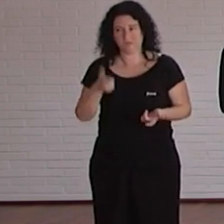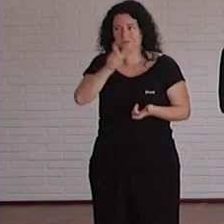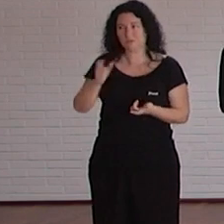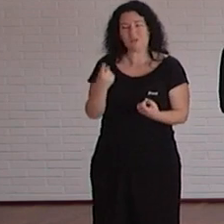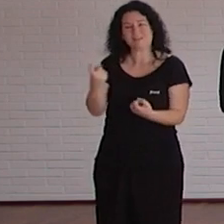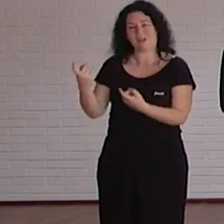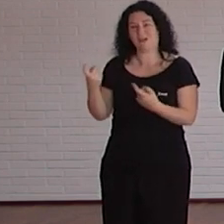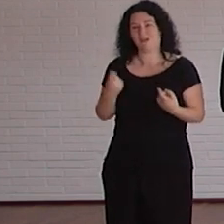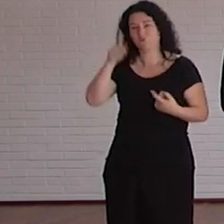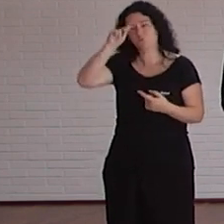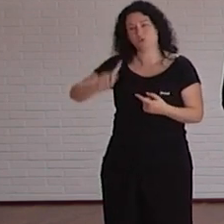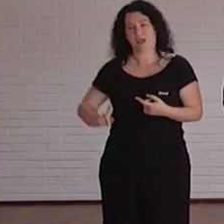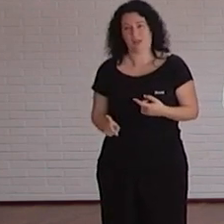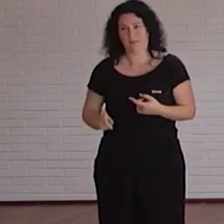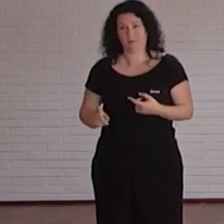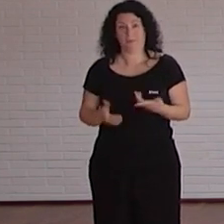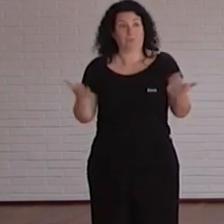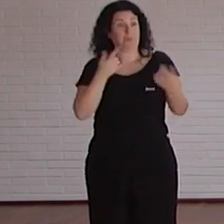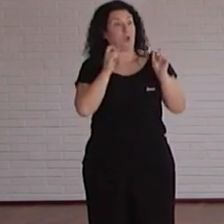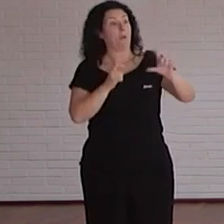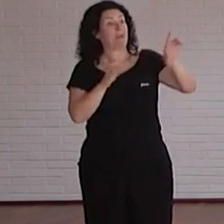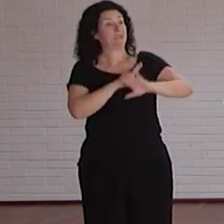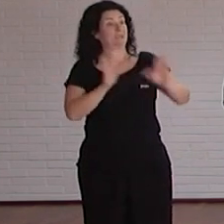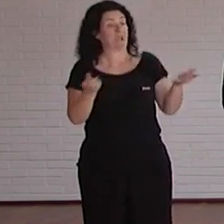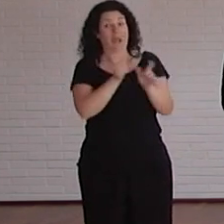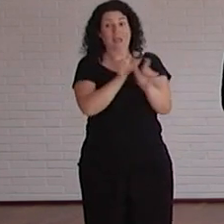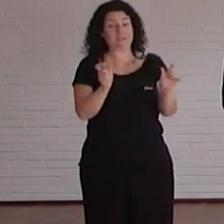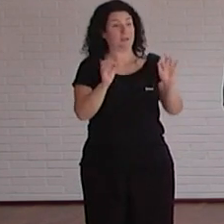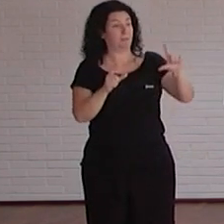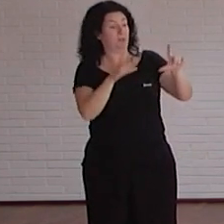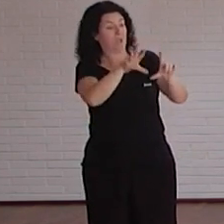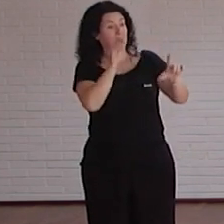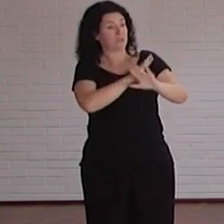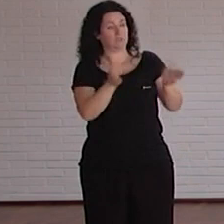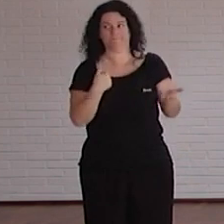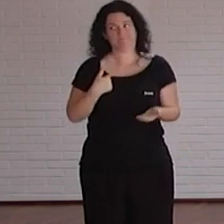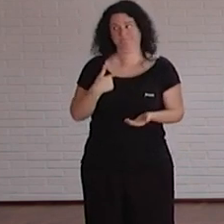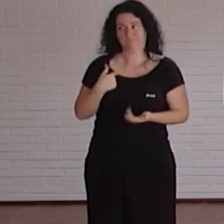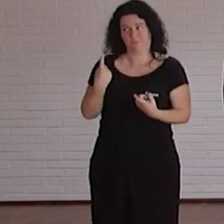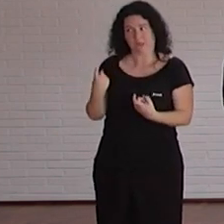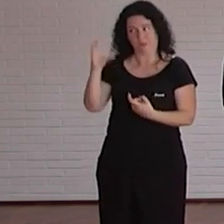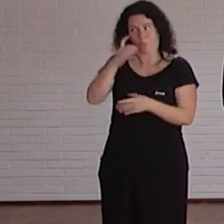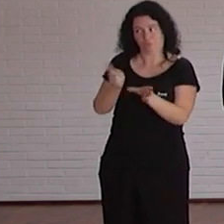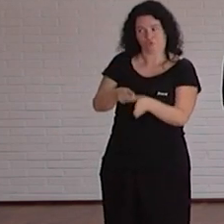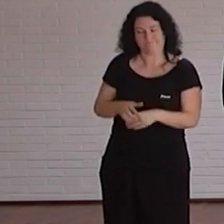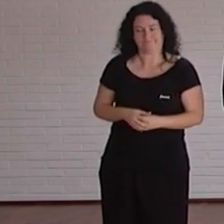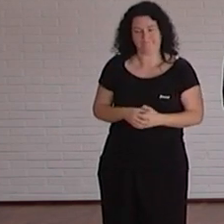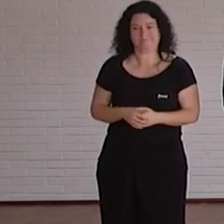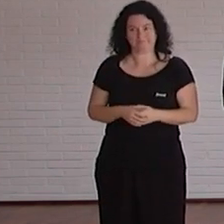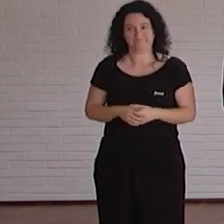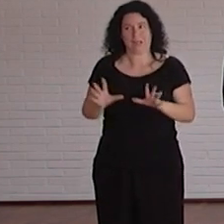gente o sea esa formación antes a preguntar de no pero amplias y ya está dije no necesitas el curso entonces